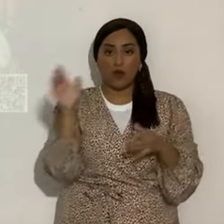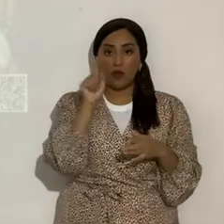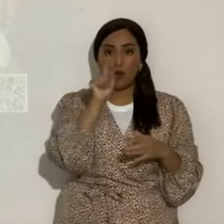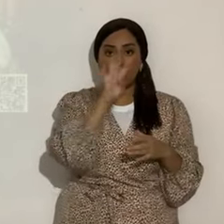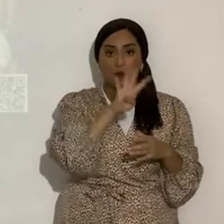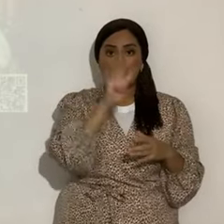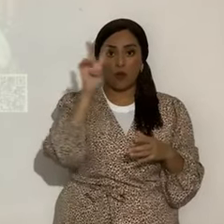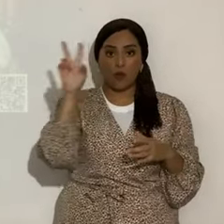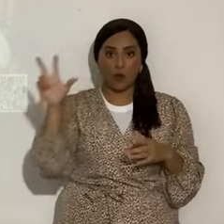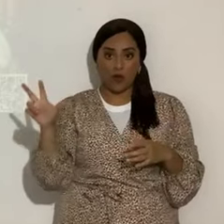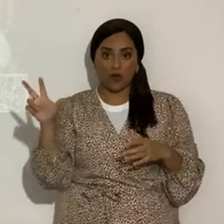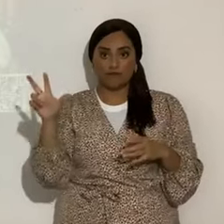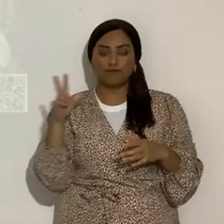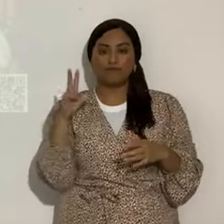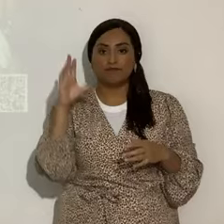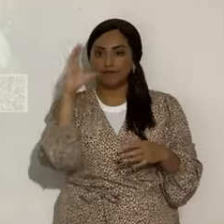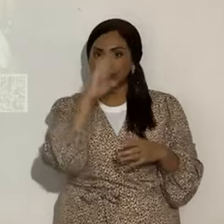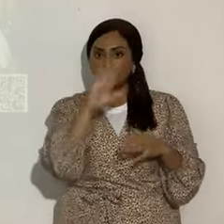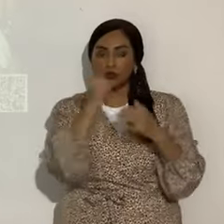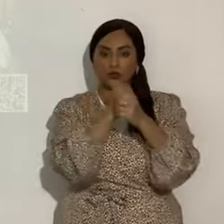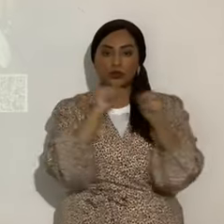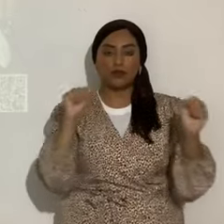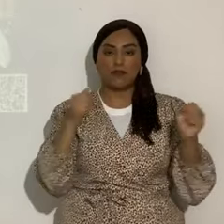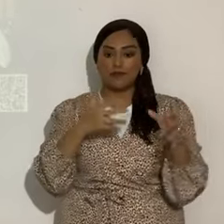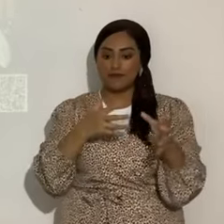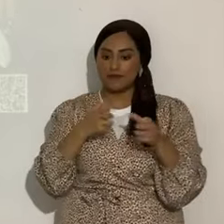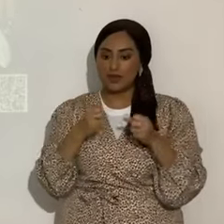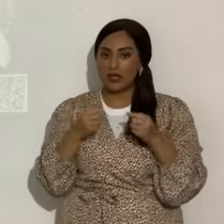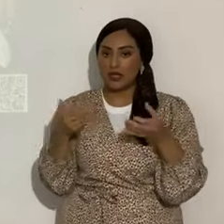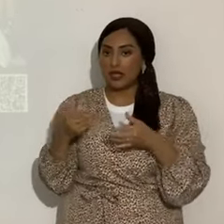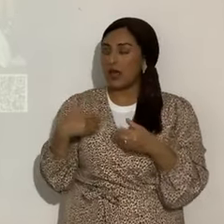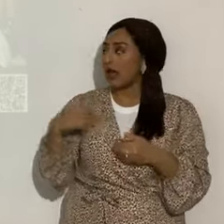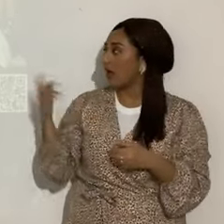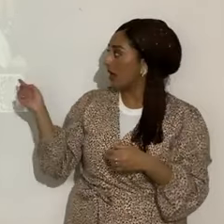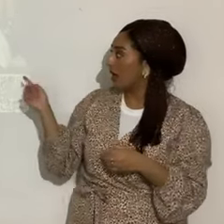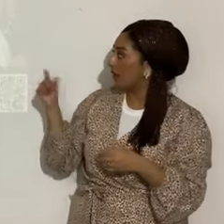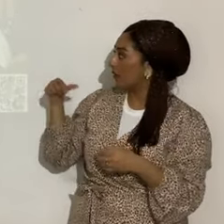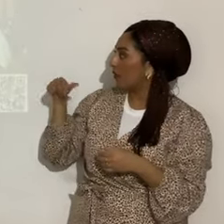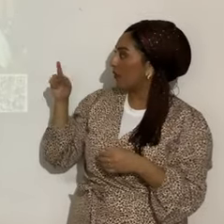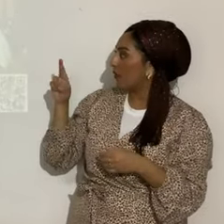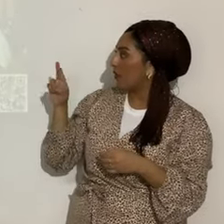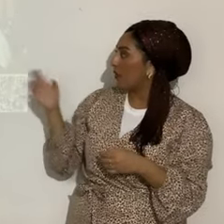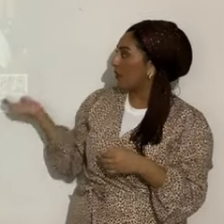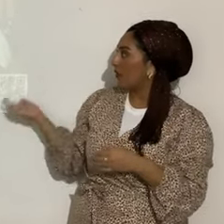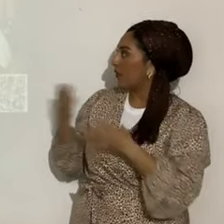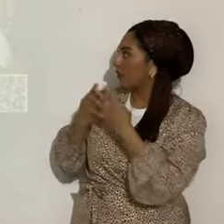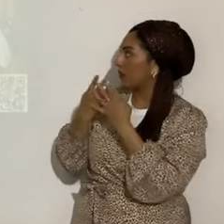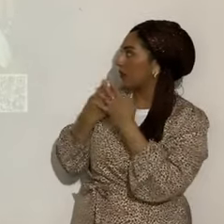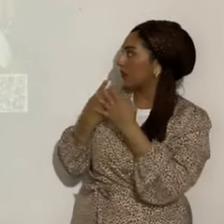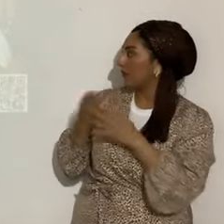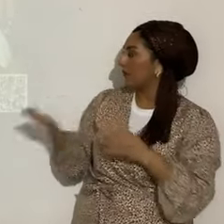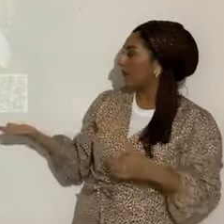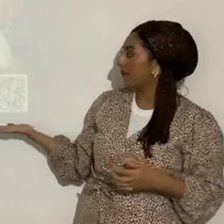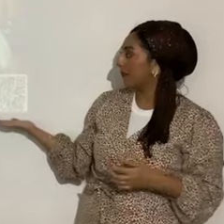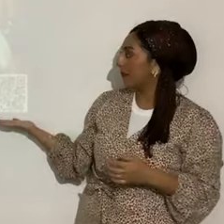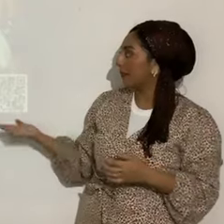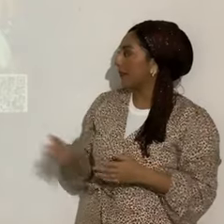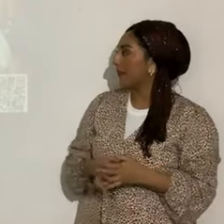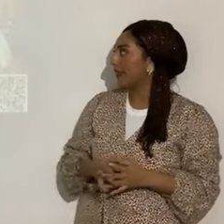Uf, entonces, por eso, busca tu salvación rápido. Aquí está el código QR, descarguen la revista.